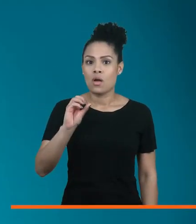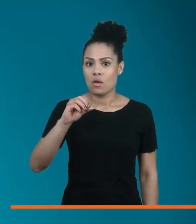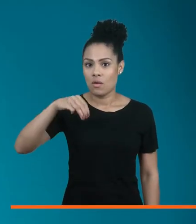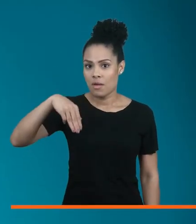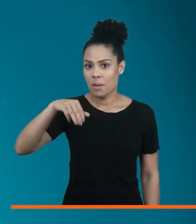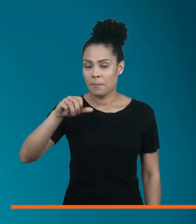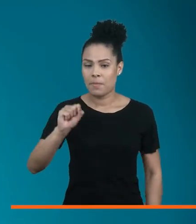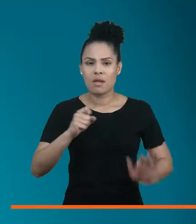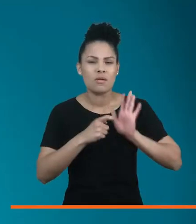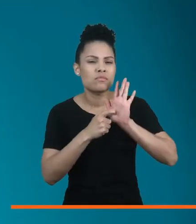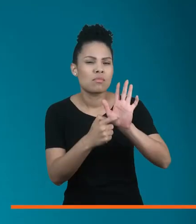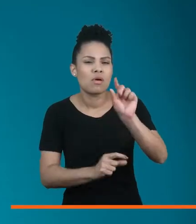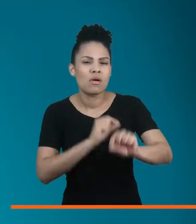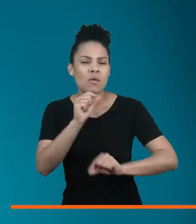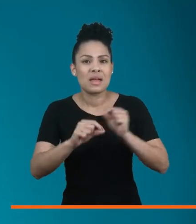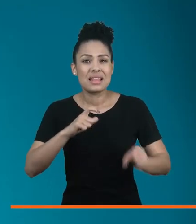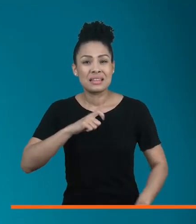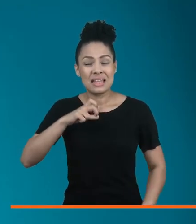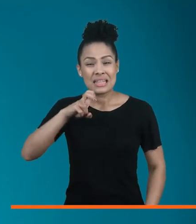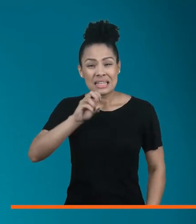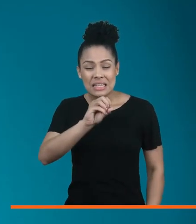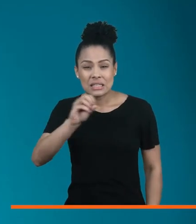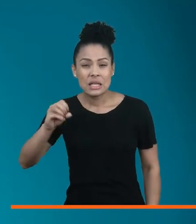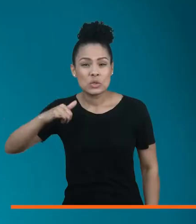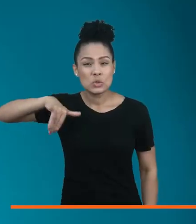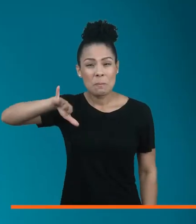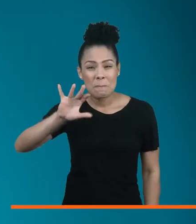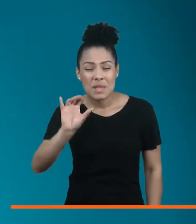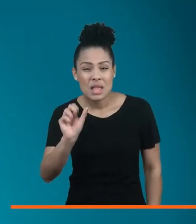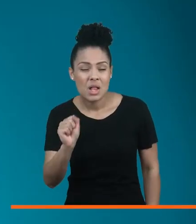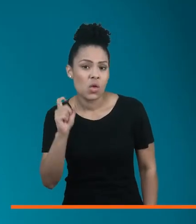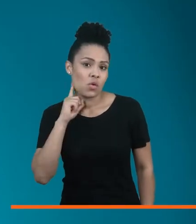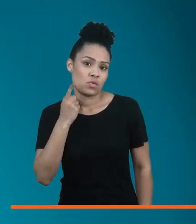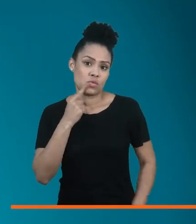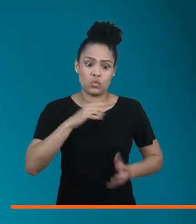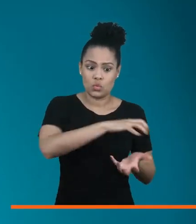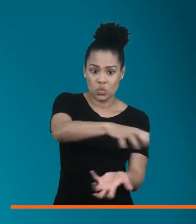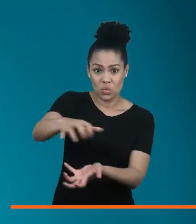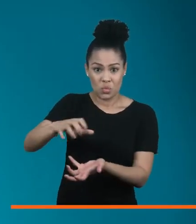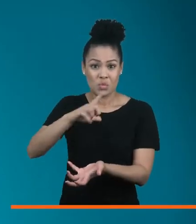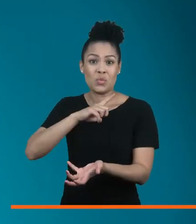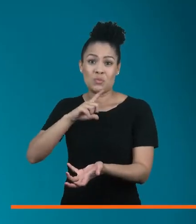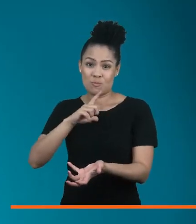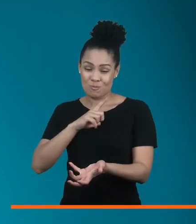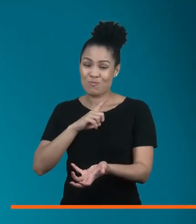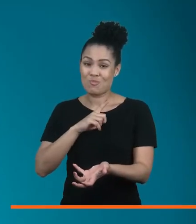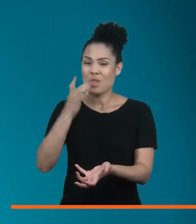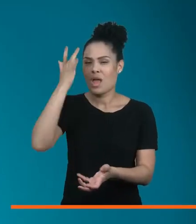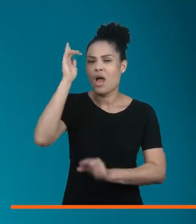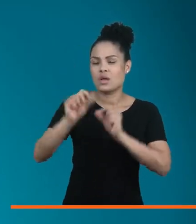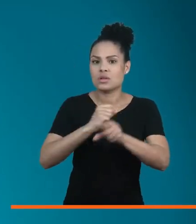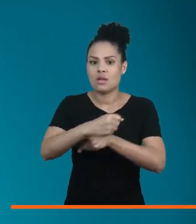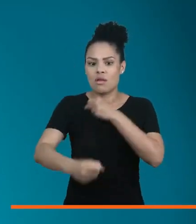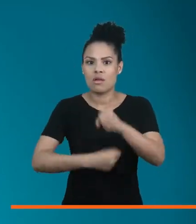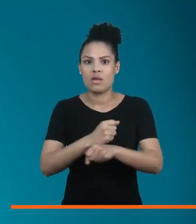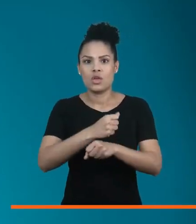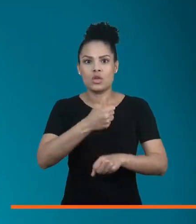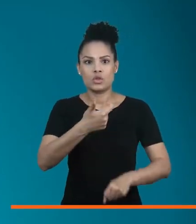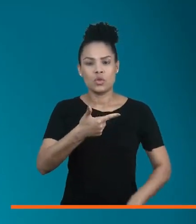De acordo com a Organização Mundial da Saúde, existem 500 milhões de surdos no mundo e a estimativa é que